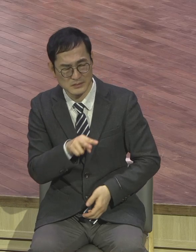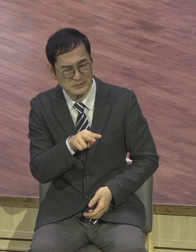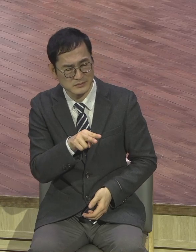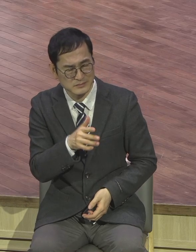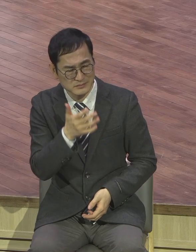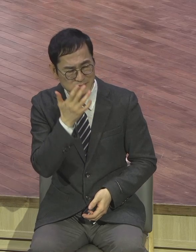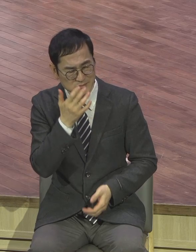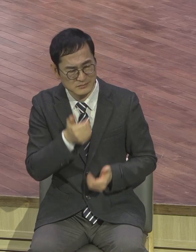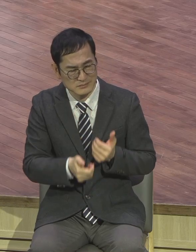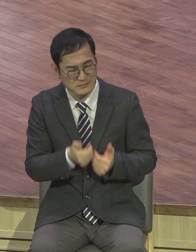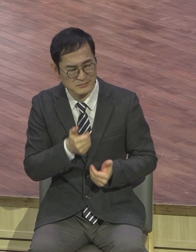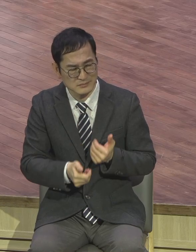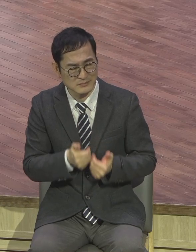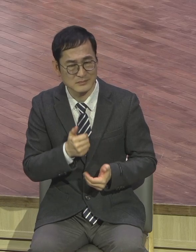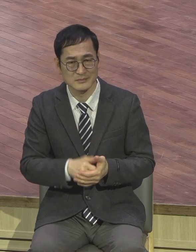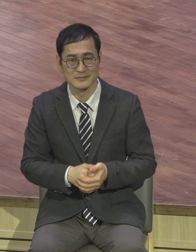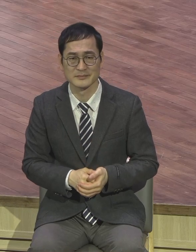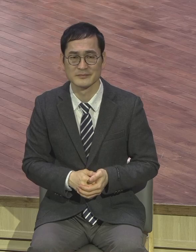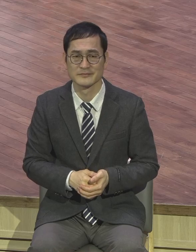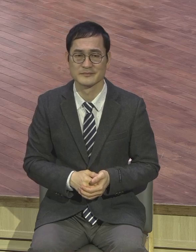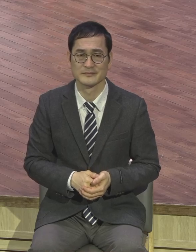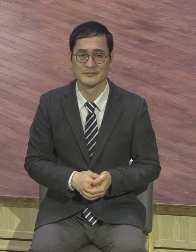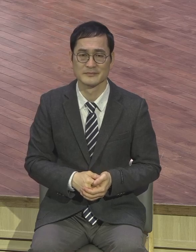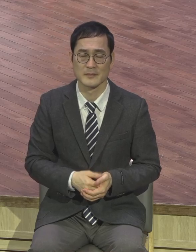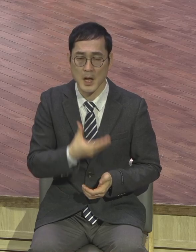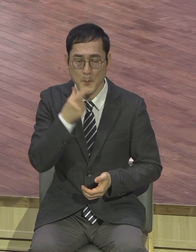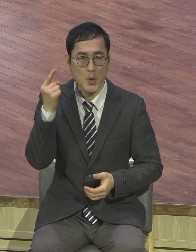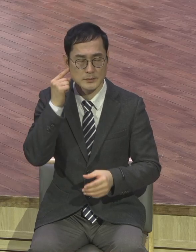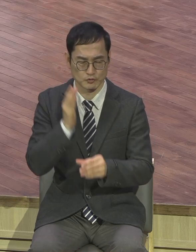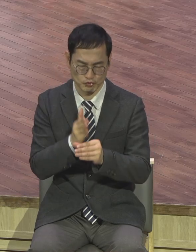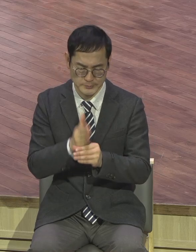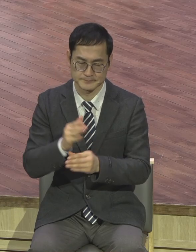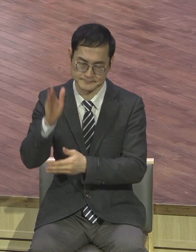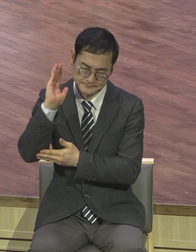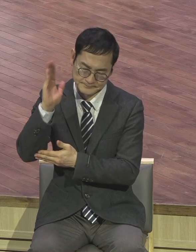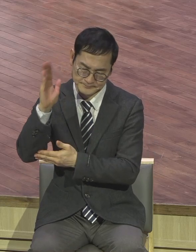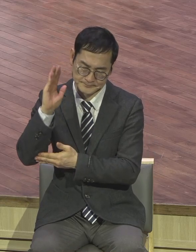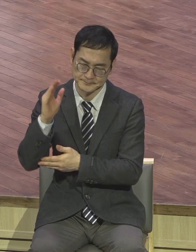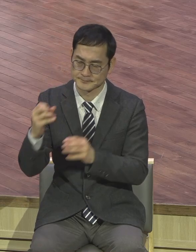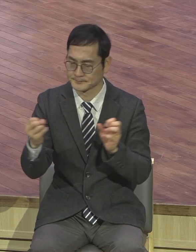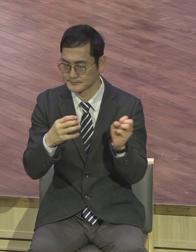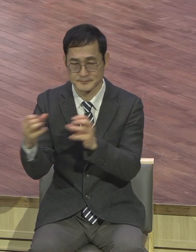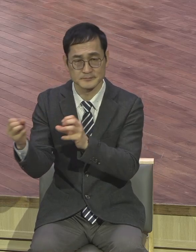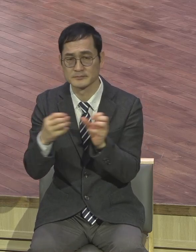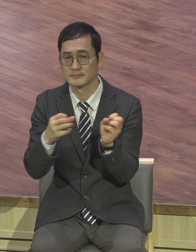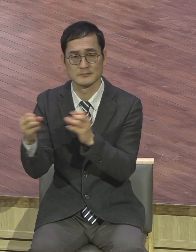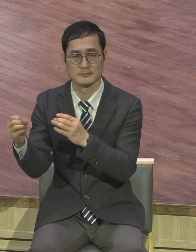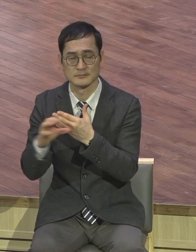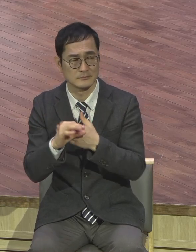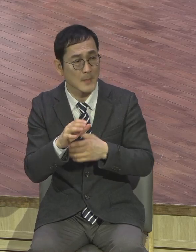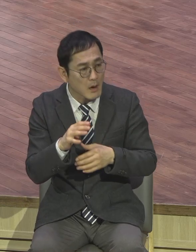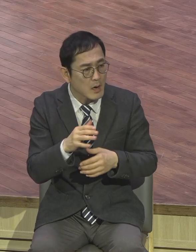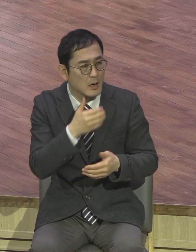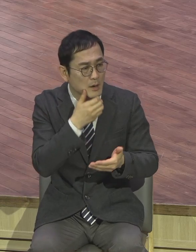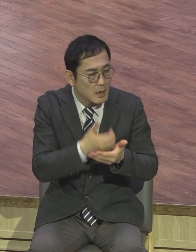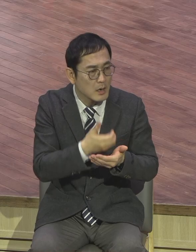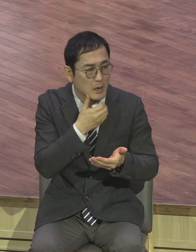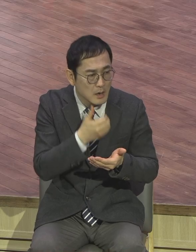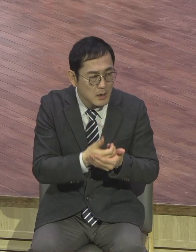금방 진단되잖아. 여러분 깨어있다 하면 정말 영적으로 깨어있다 하면 어떻게 하면 내가 자랑할 수 있느냐.